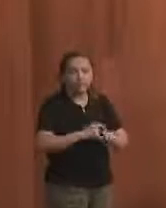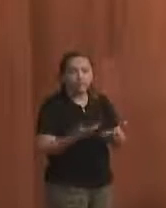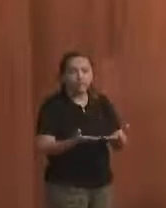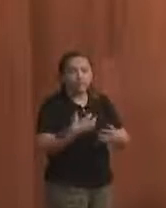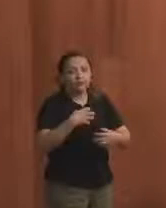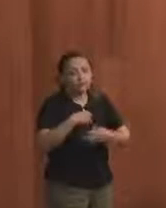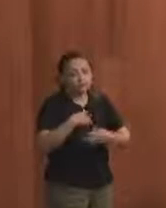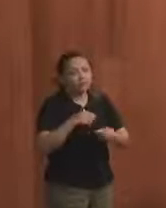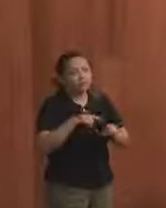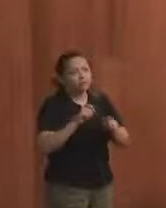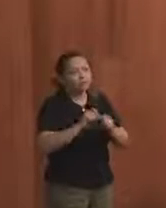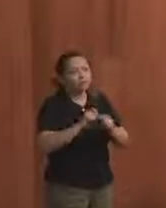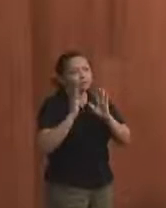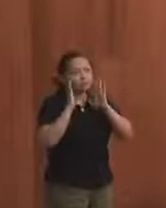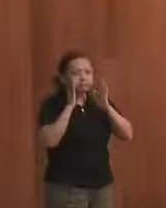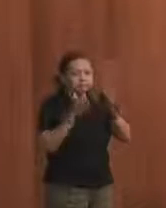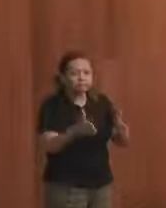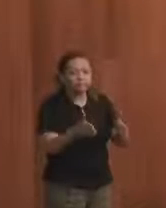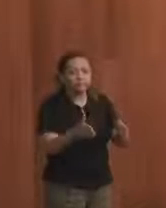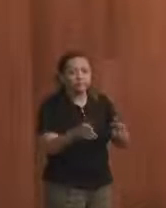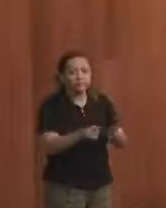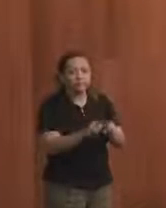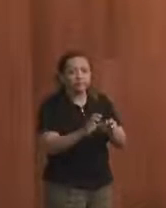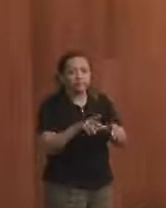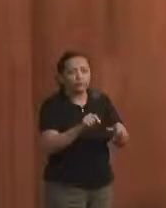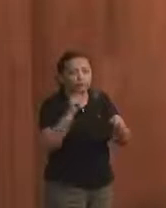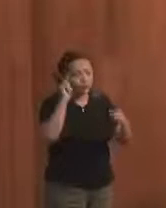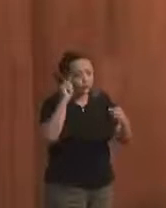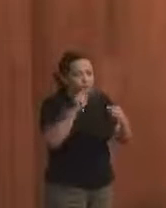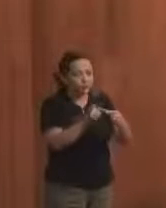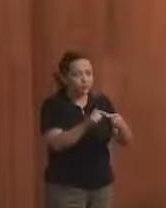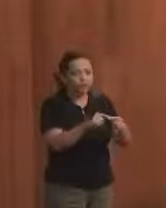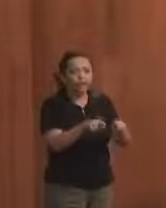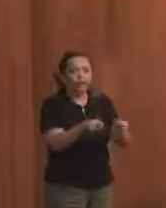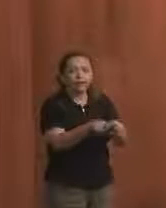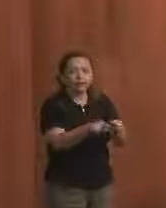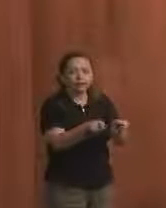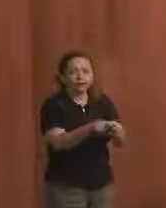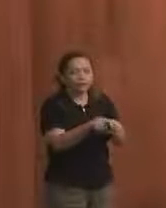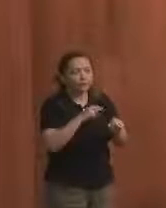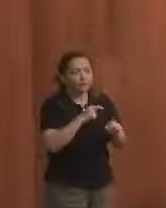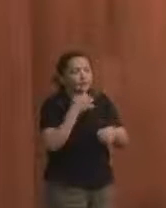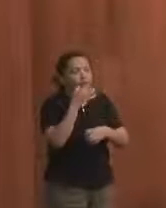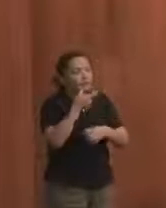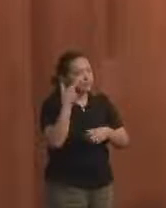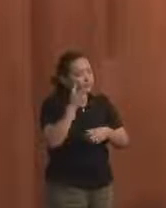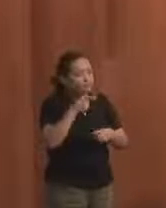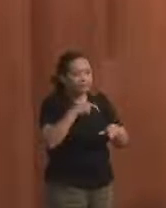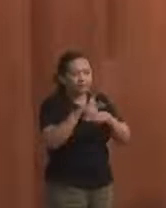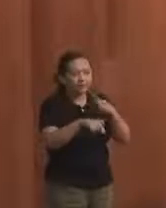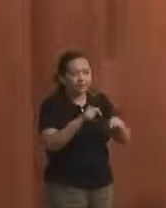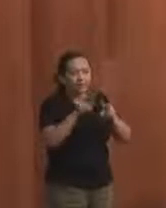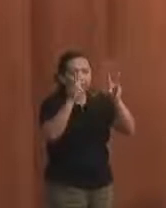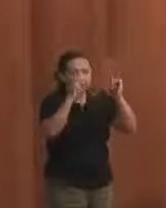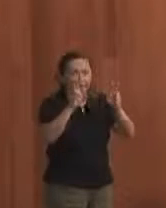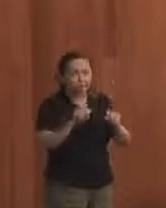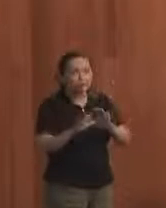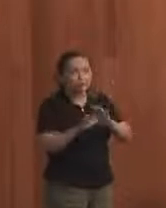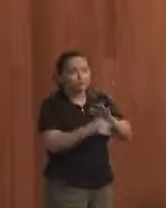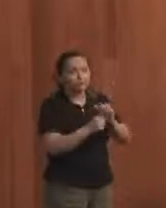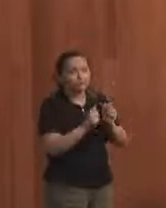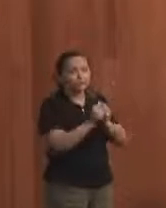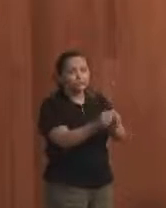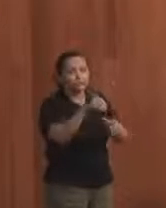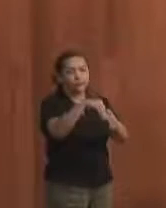forma, gente tem que fazer cumprir esse objetivo. E também é para tentar trabalhar a temática de corrupção junto às